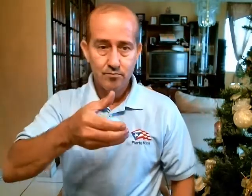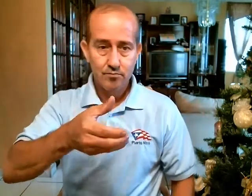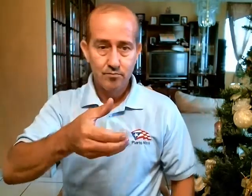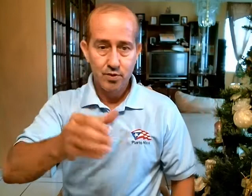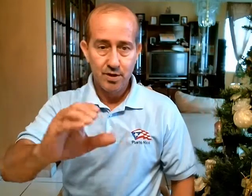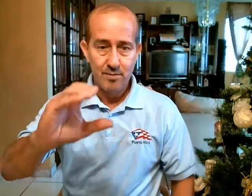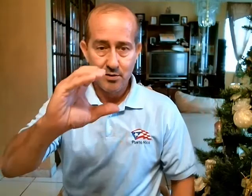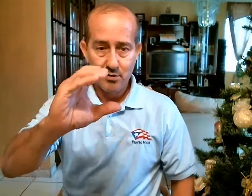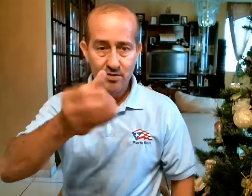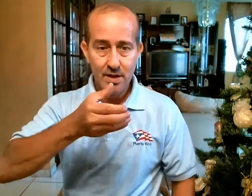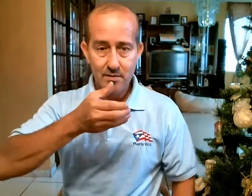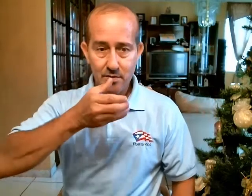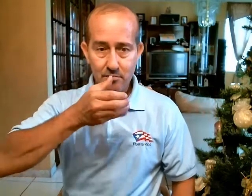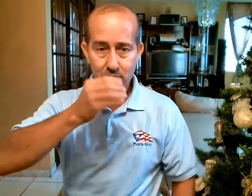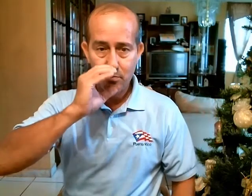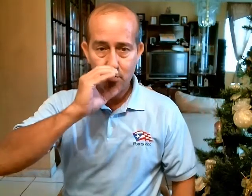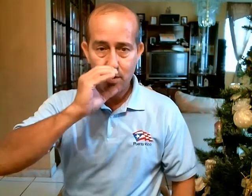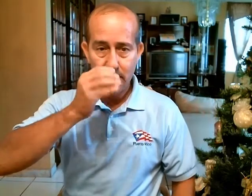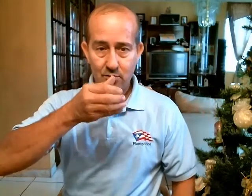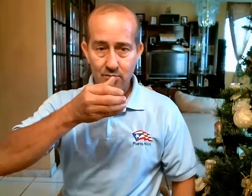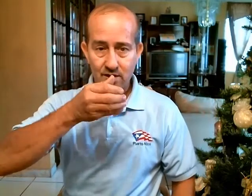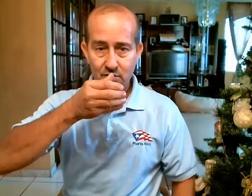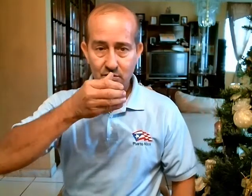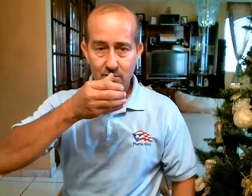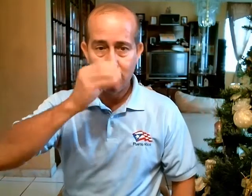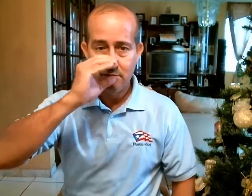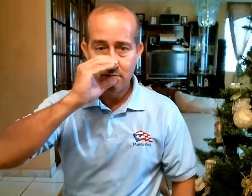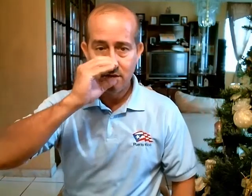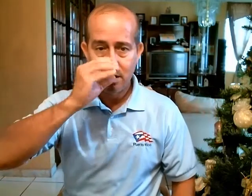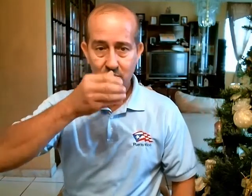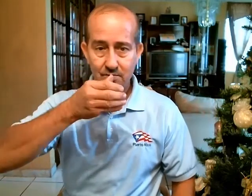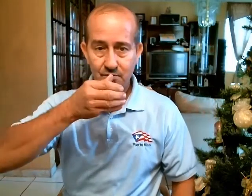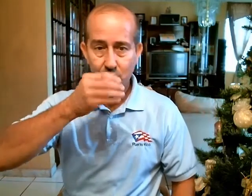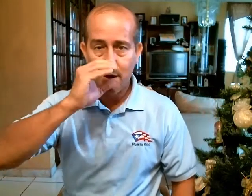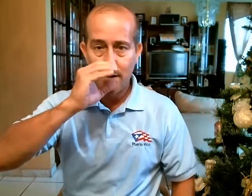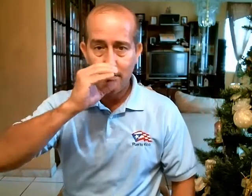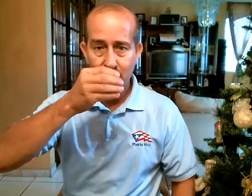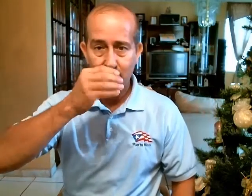Una mano en un centro Como agarrar un vaso y tomar Tomar, beber